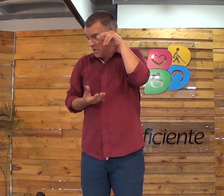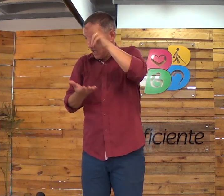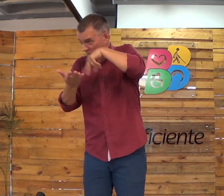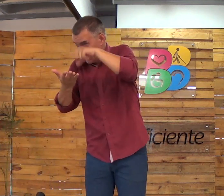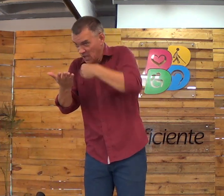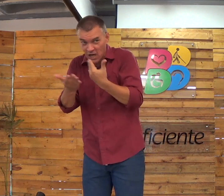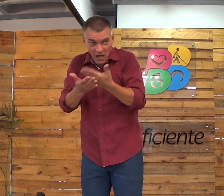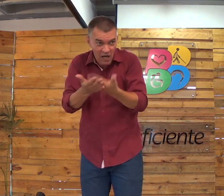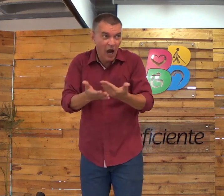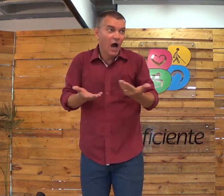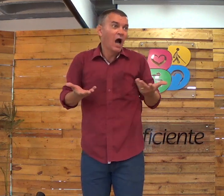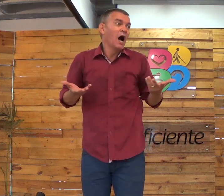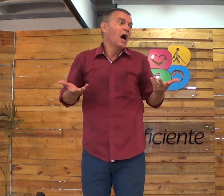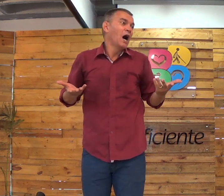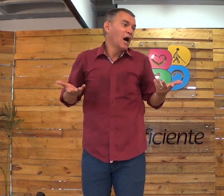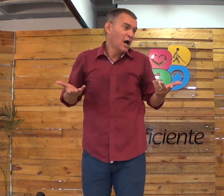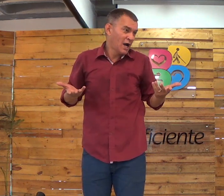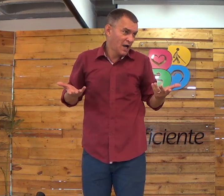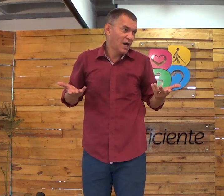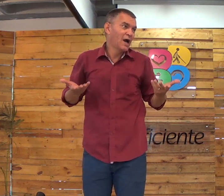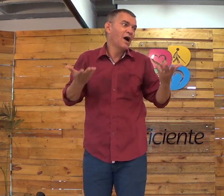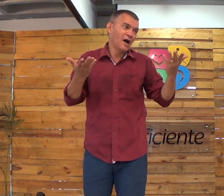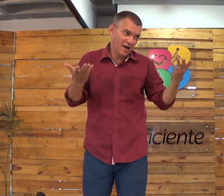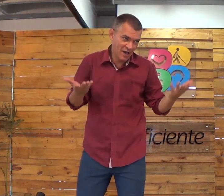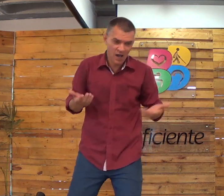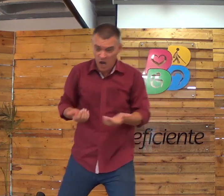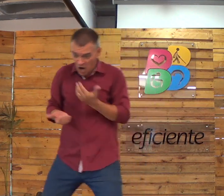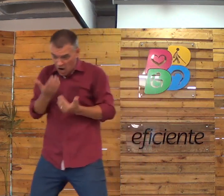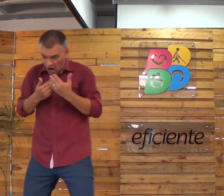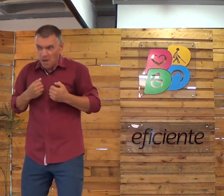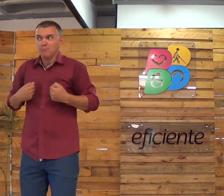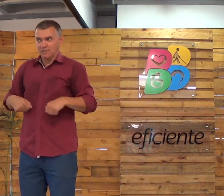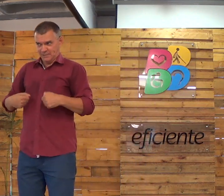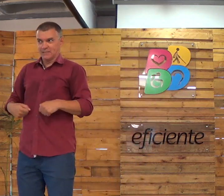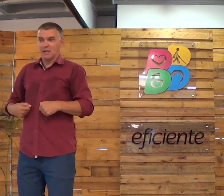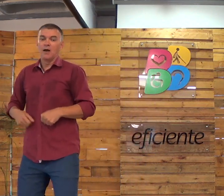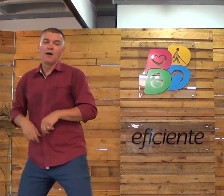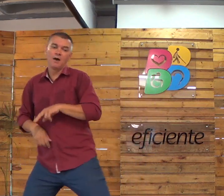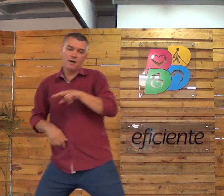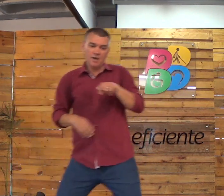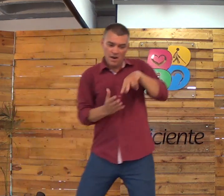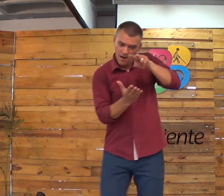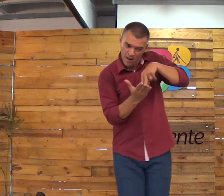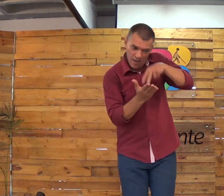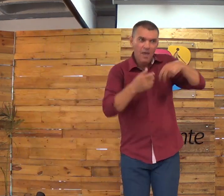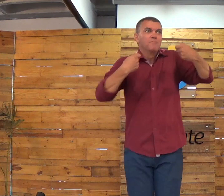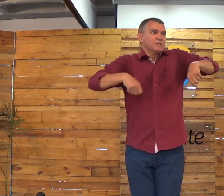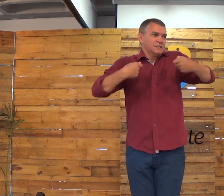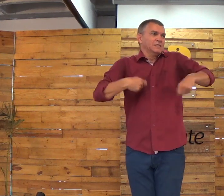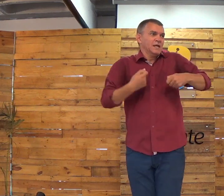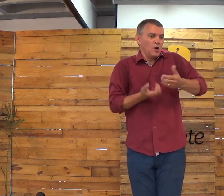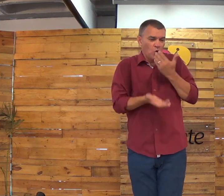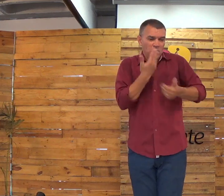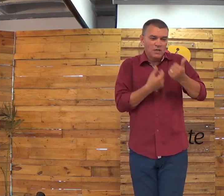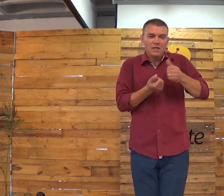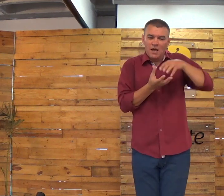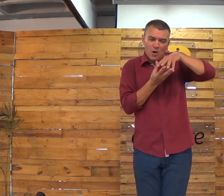O alimento da alma? Ah, tá. Você precisa se alimentar. Precisa saber da palavra.